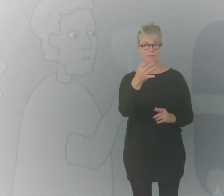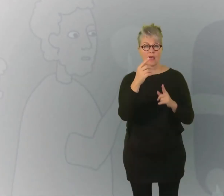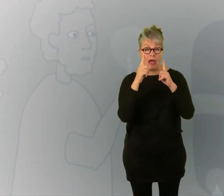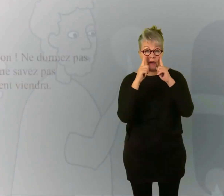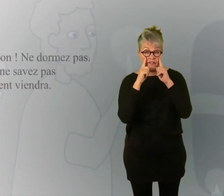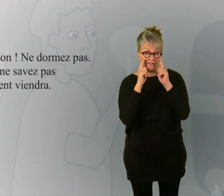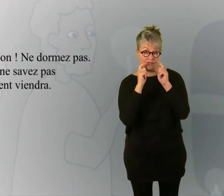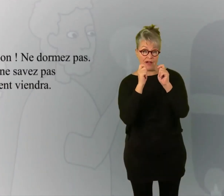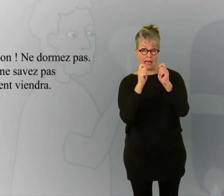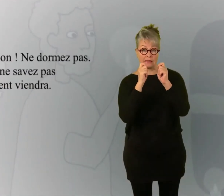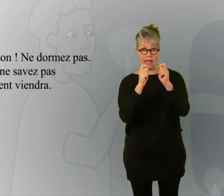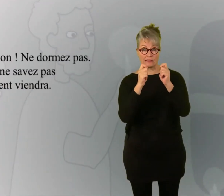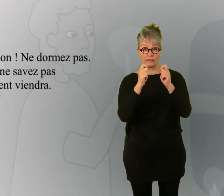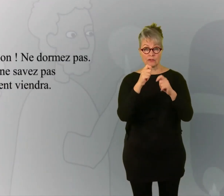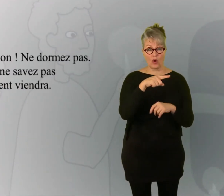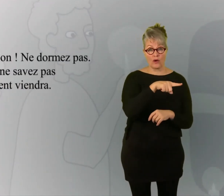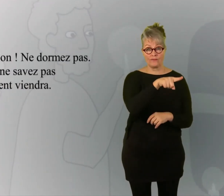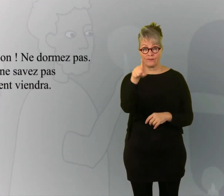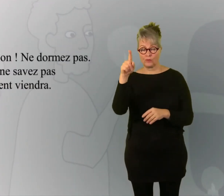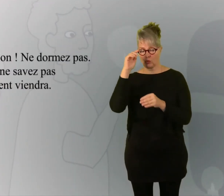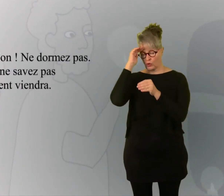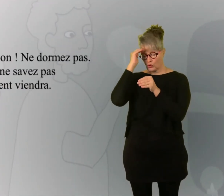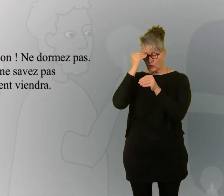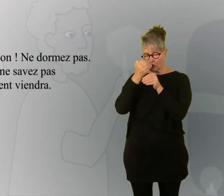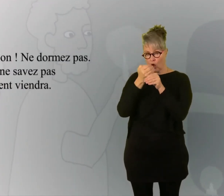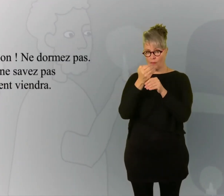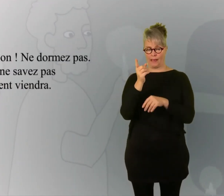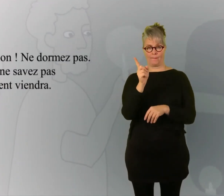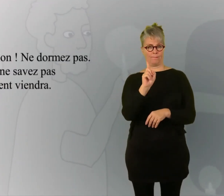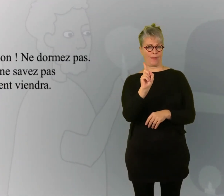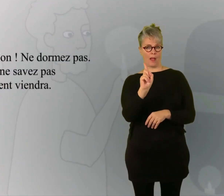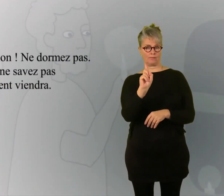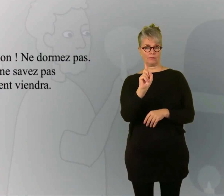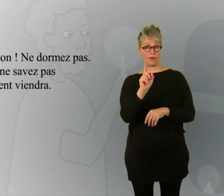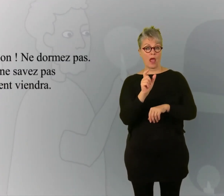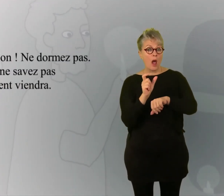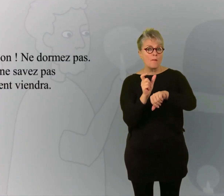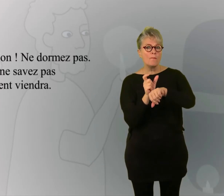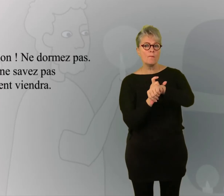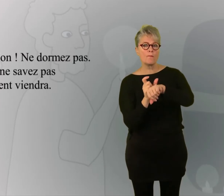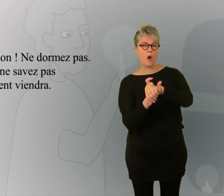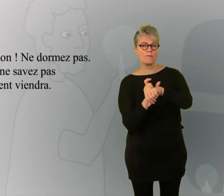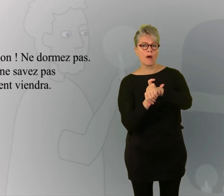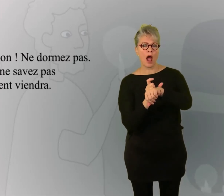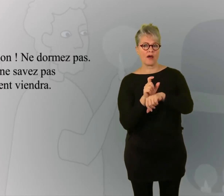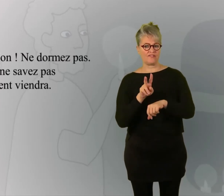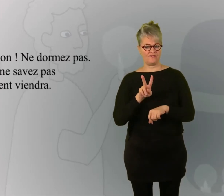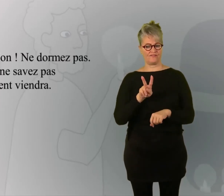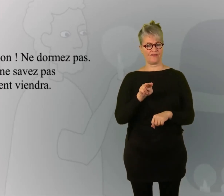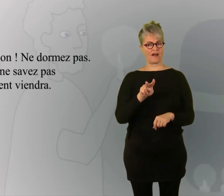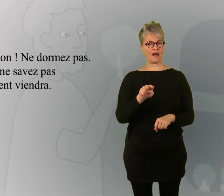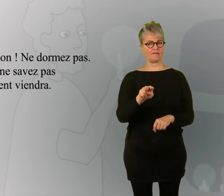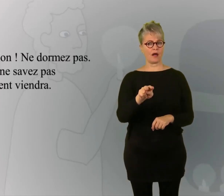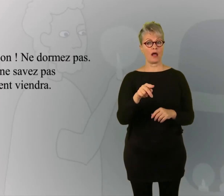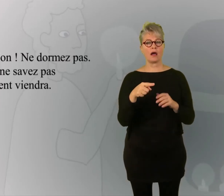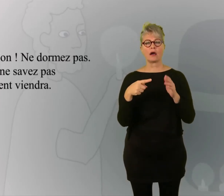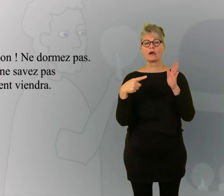Faites attention, ne dormez pas En effet, vous ne savez pas quand le moment